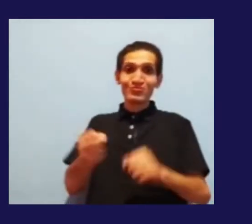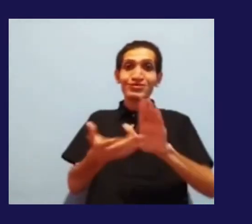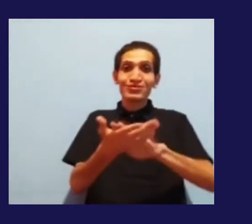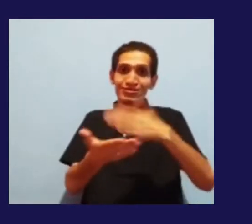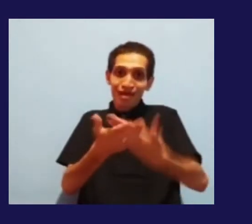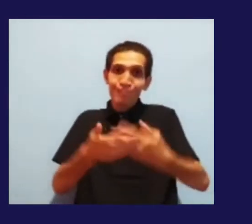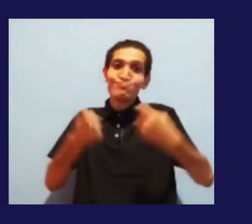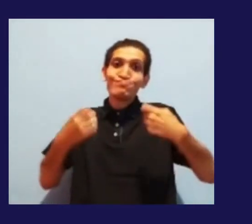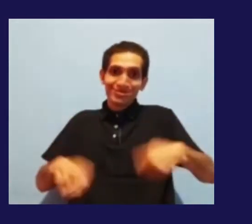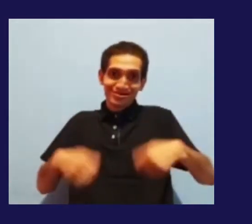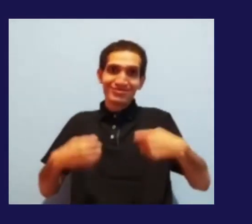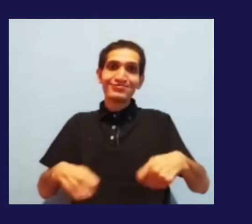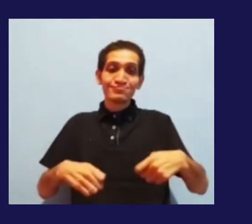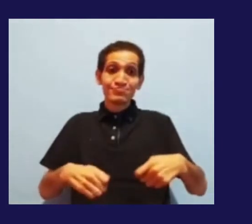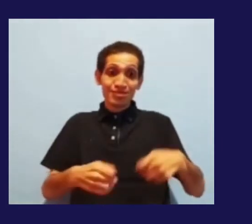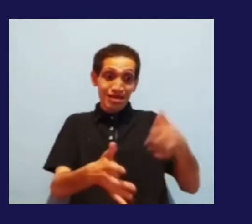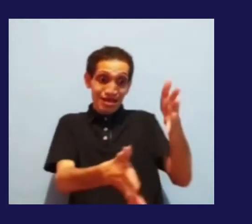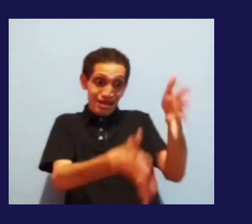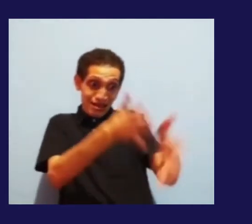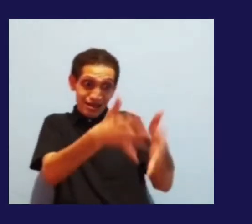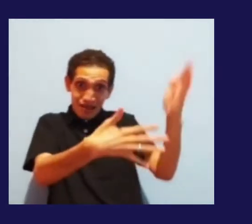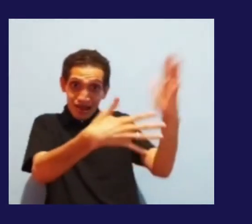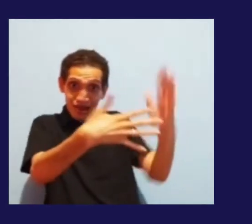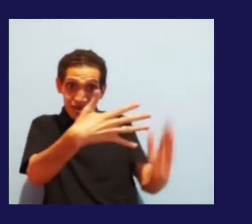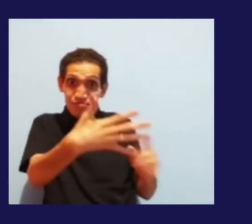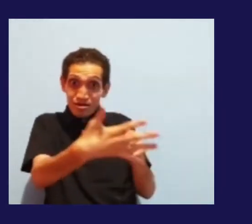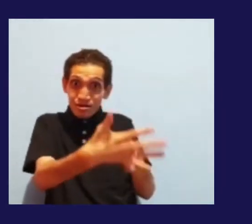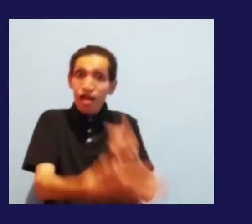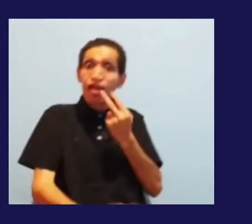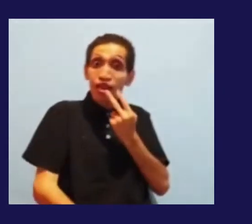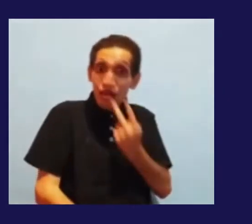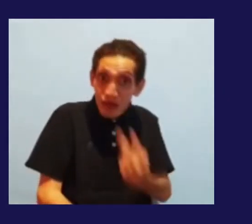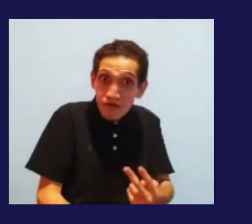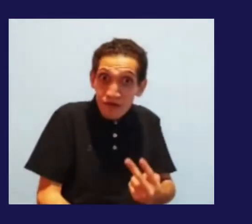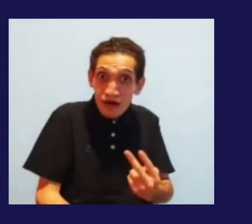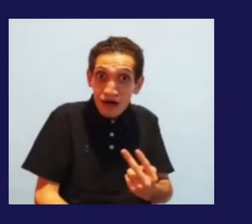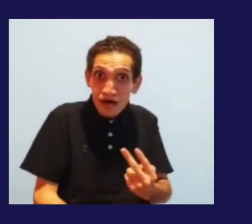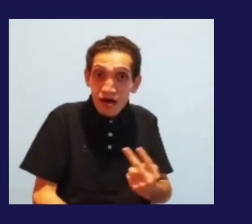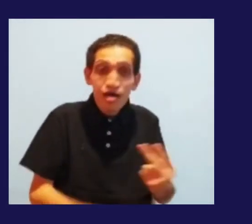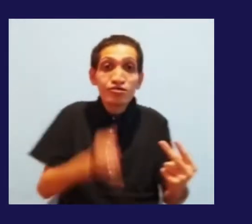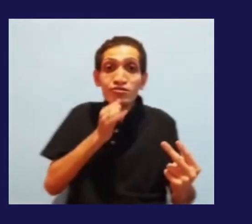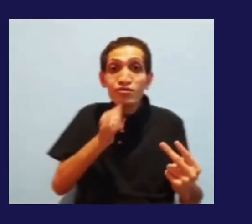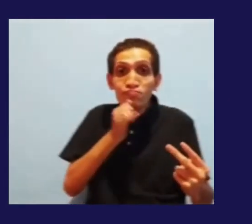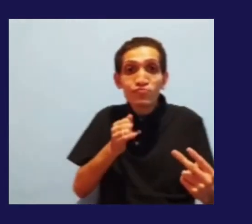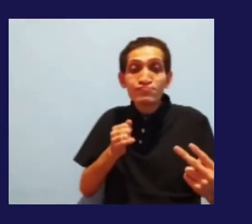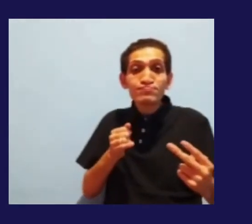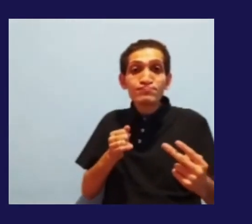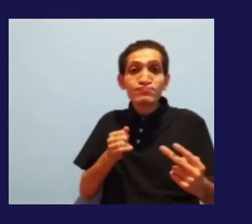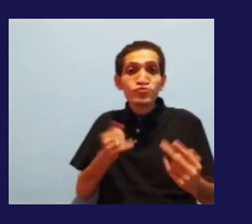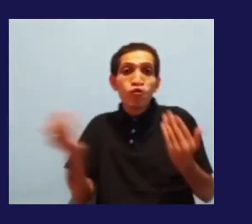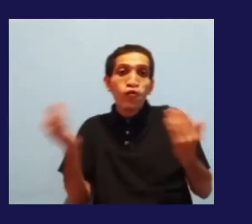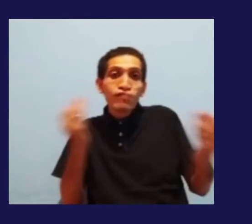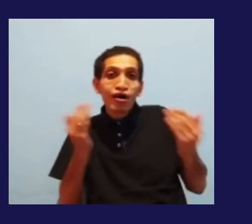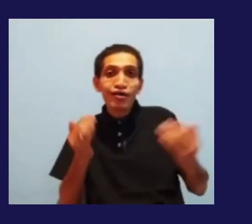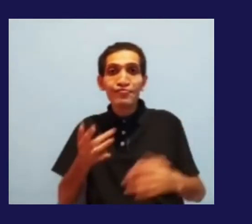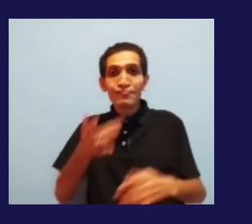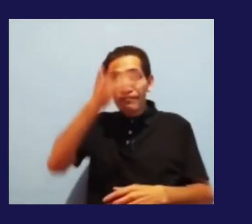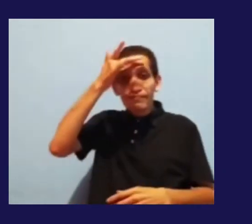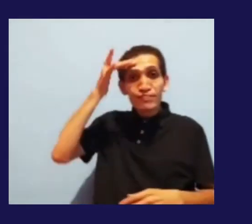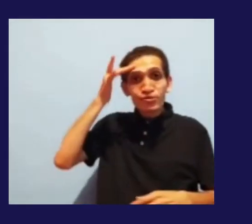a libras, ela é uma língua. É a mesma coisa, por exemplo, de, por exemplo, uma pessoa que está na Alemanha, um